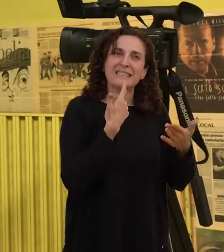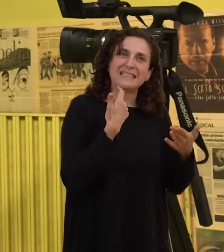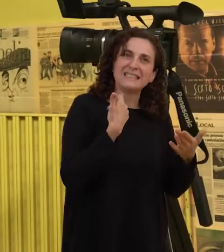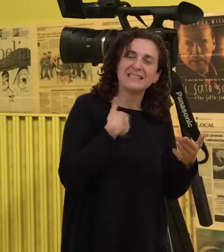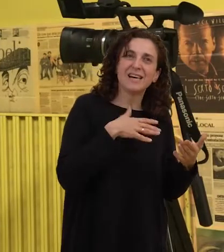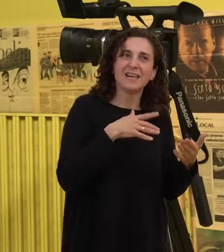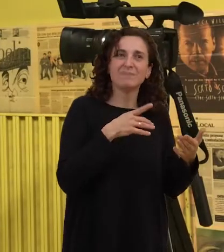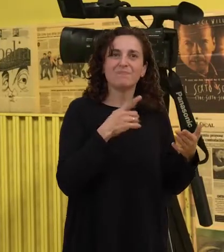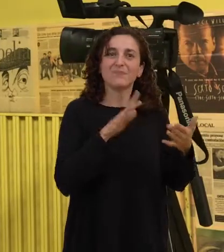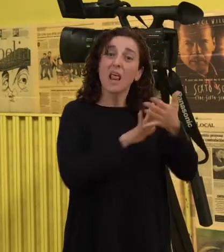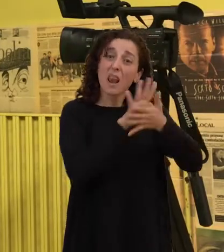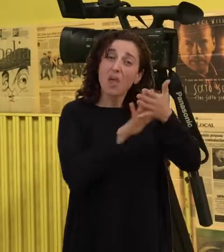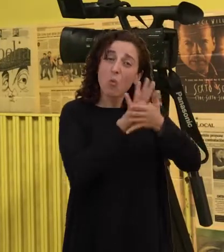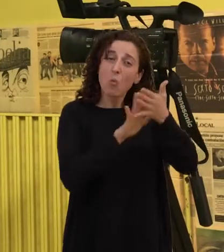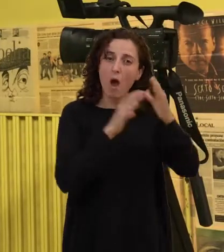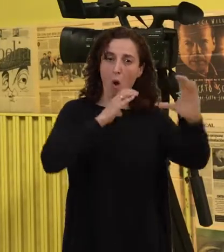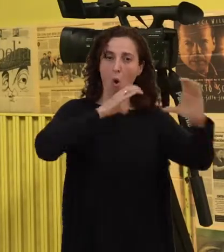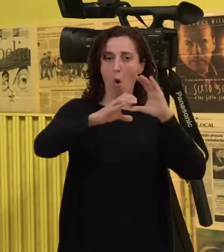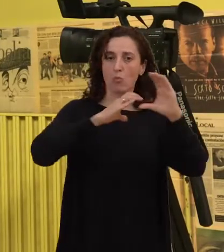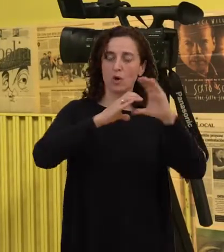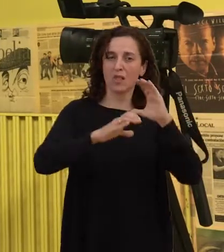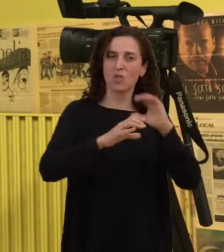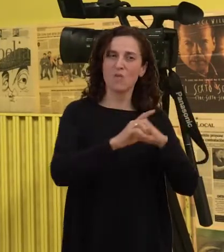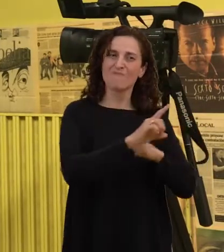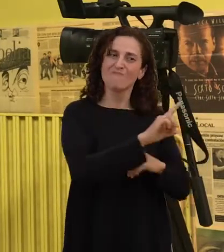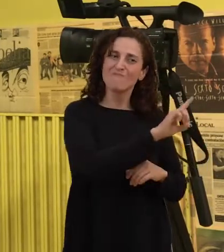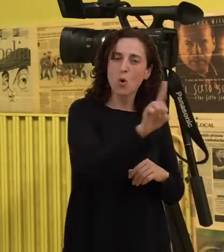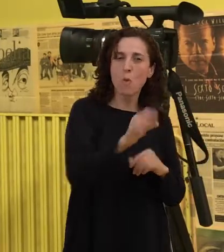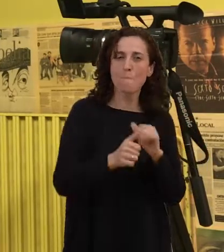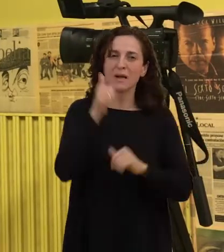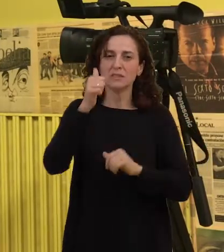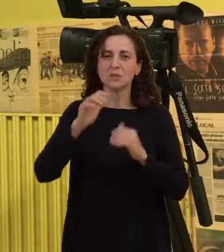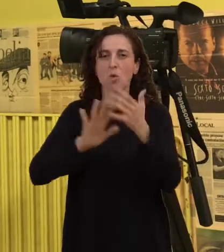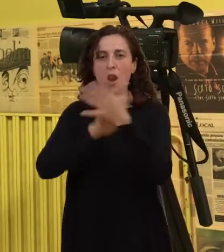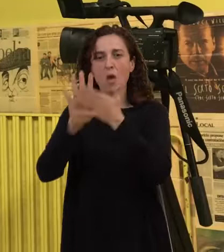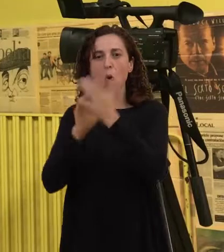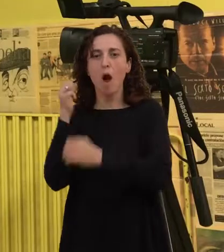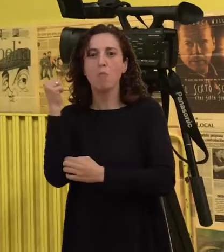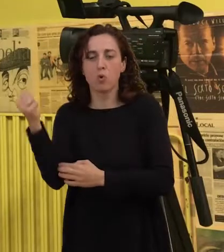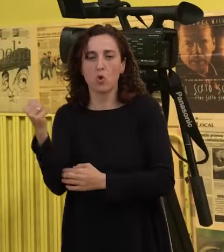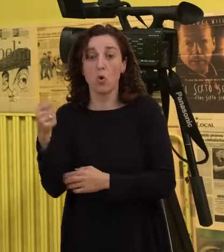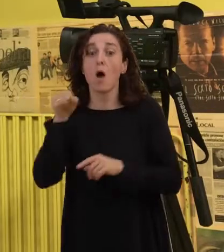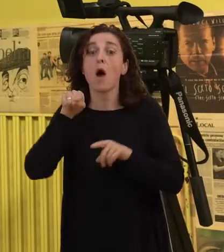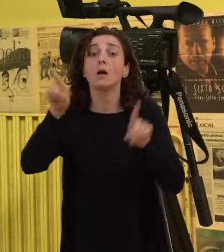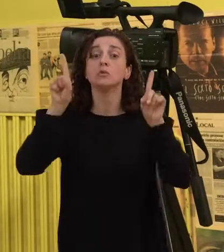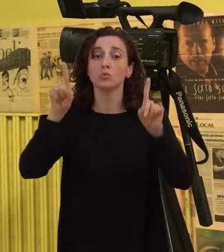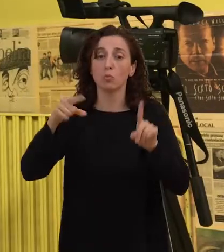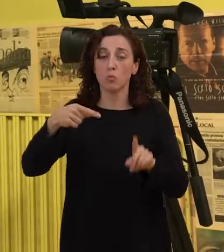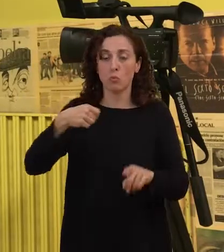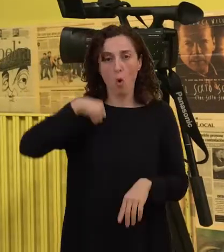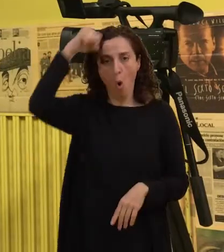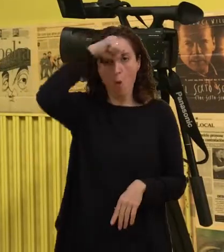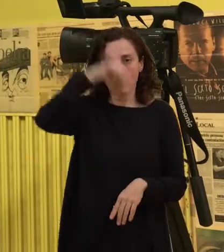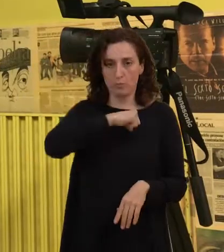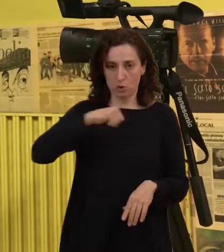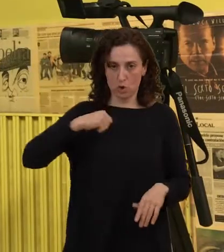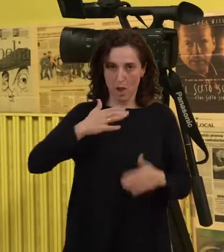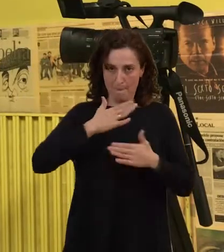seria unha lengua de comunicación, seria máis unha lengua de apoio. Isto é unha opinión personal mía, porque hai controversia